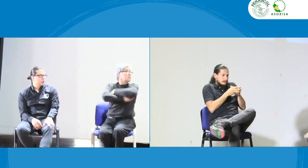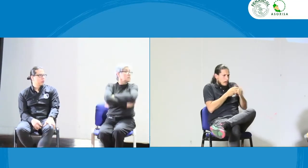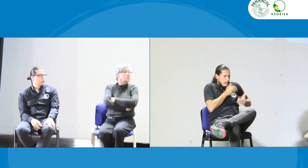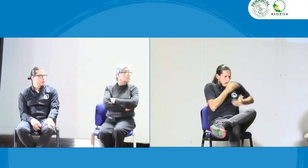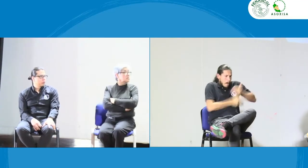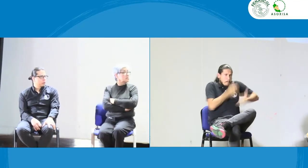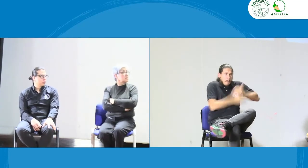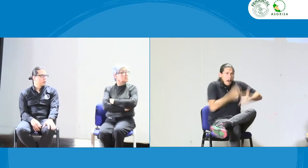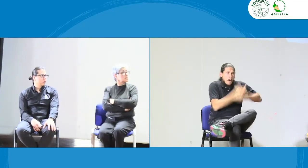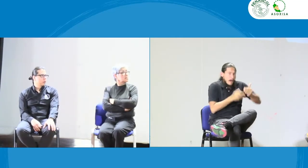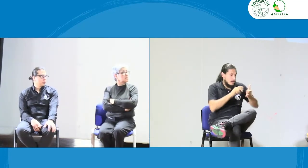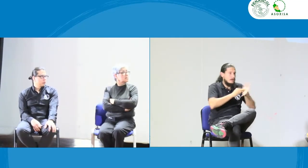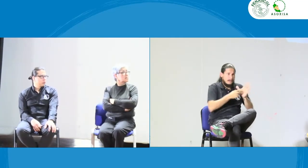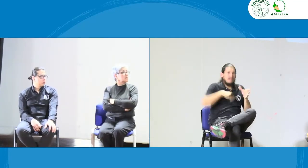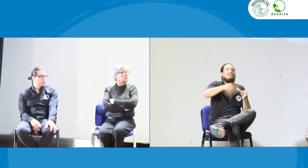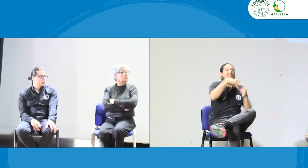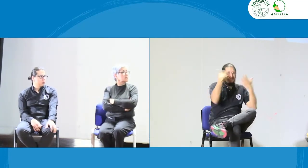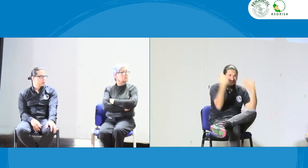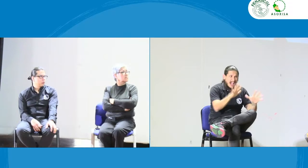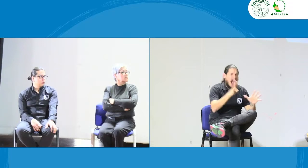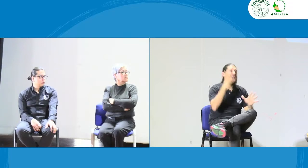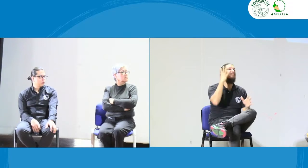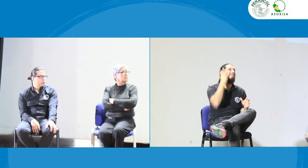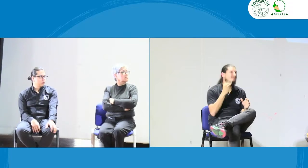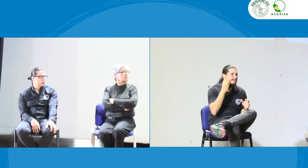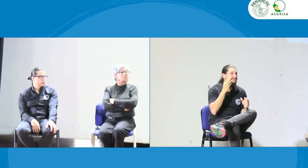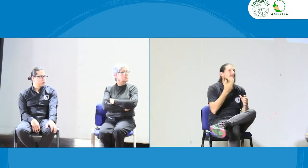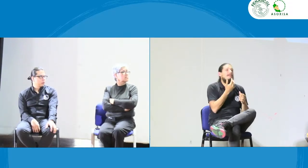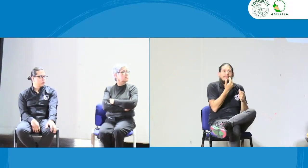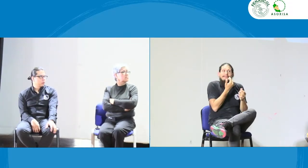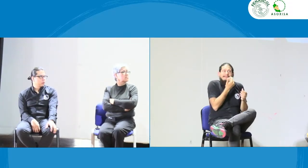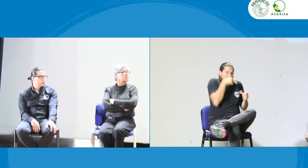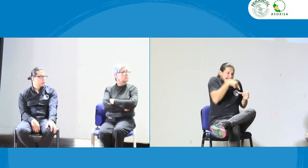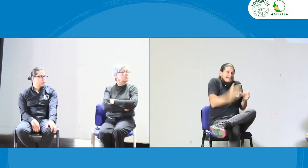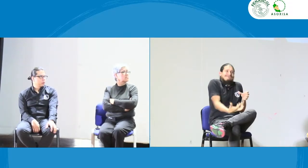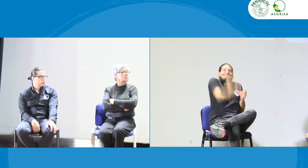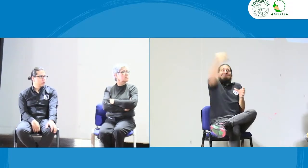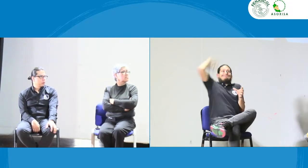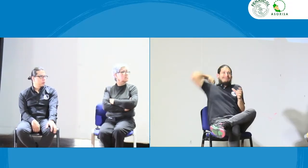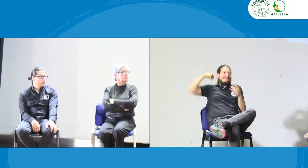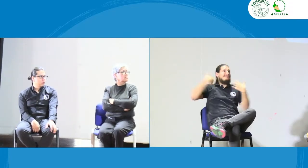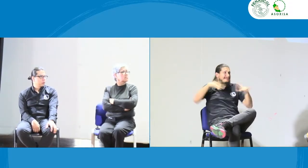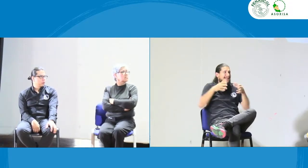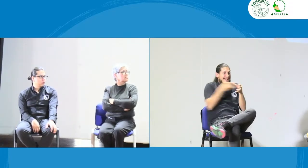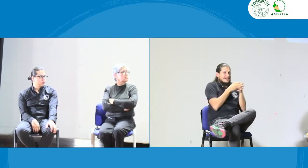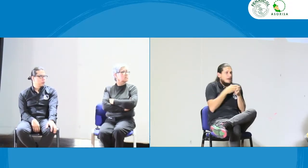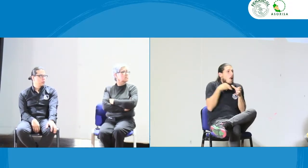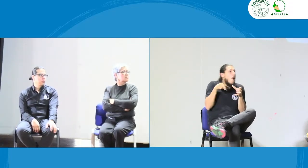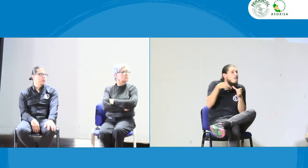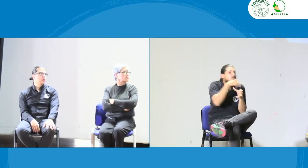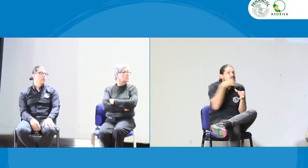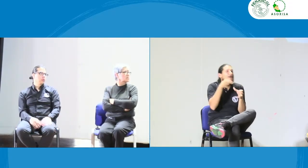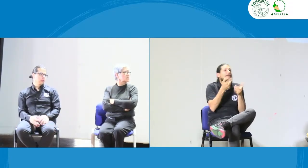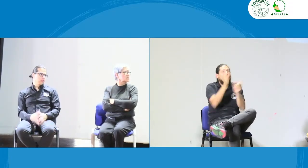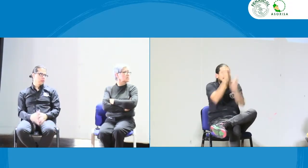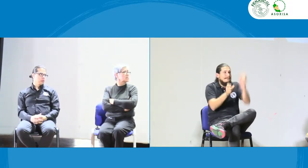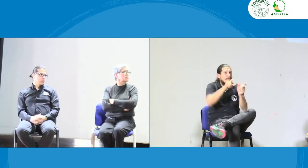aquí, desde la comunidad, desde las asociaciones, ya se tienen unas experiencias. La historia nos muestra que allí en esas asociaciones